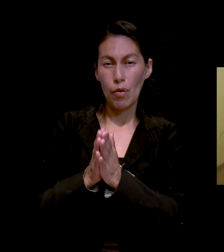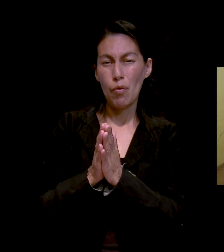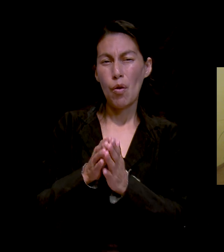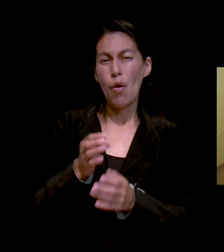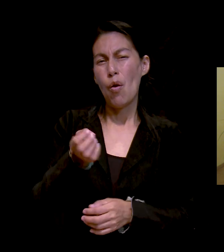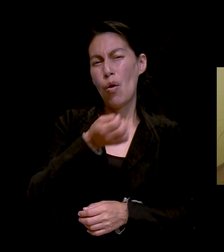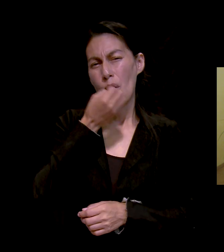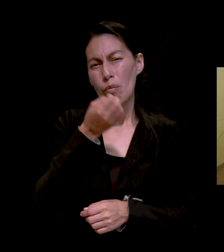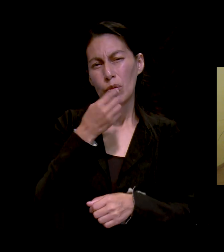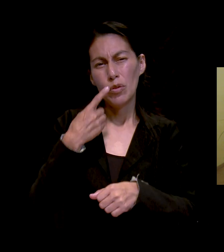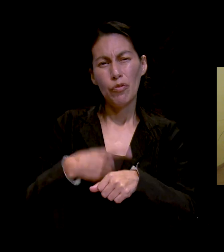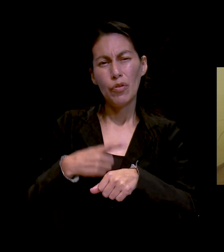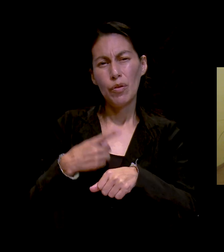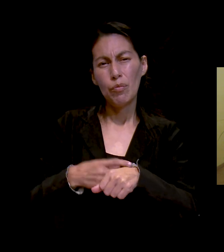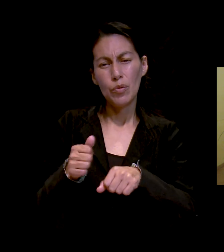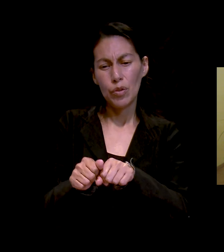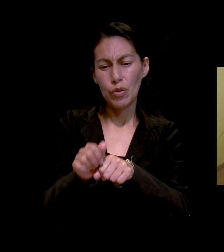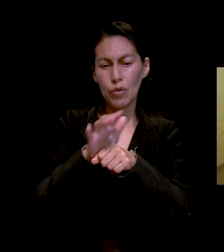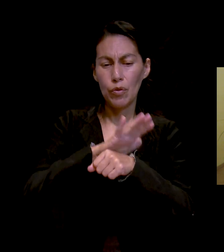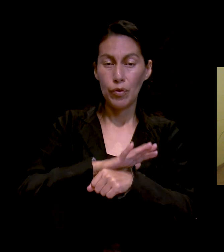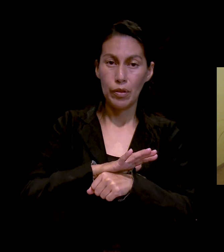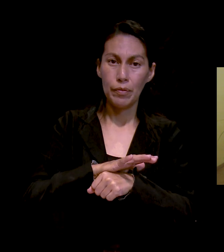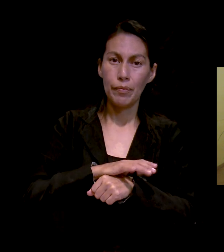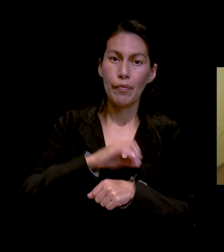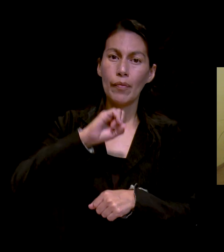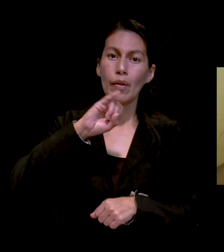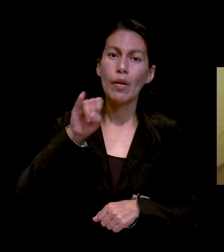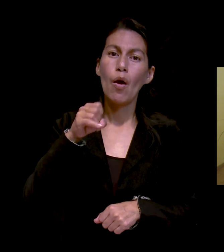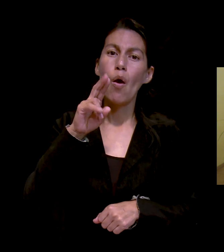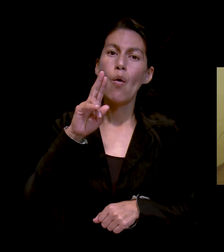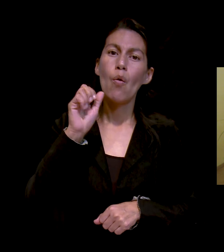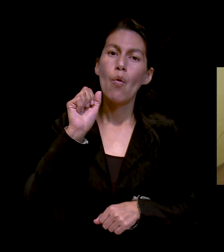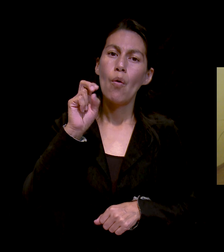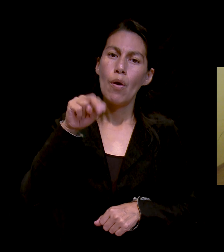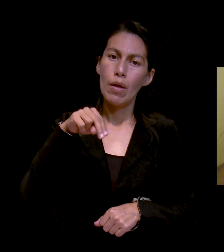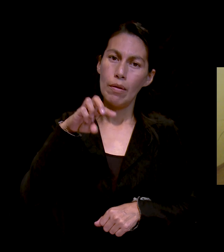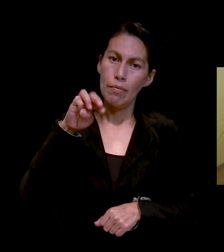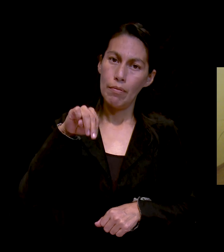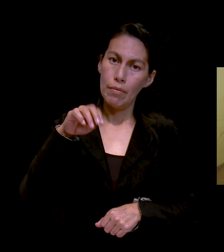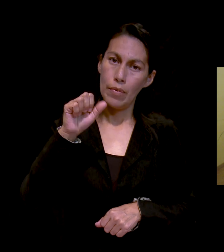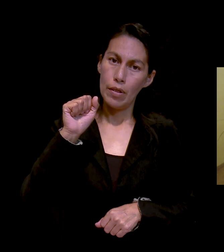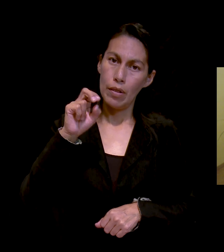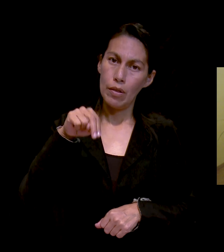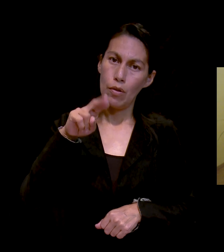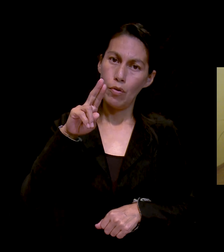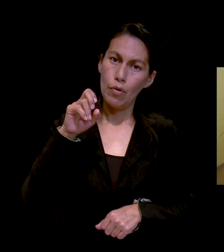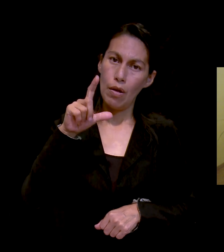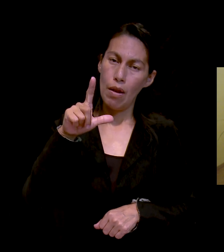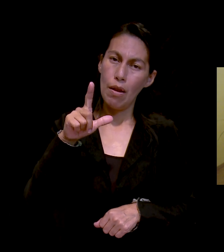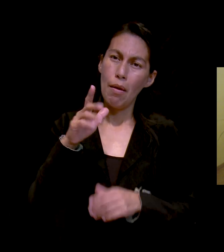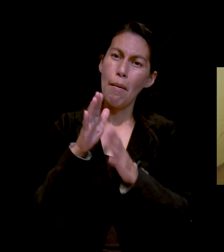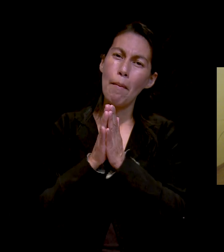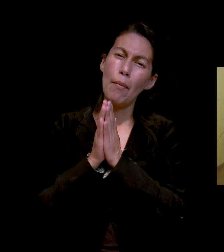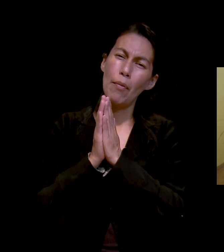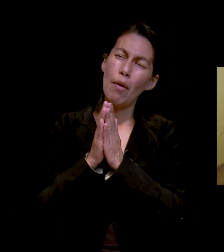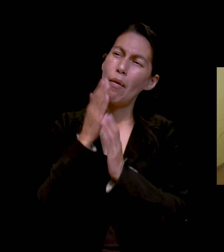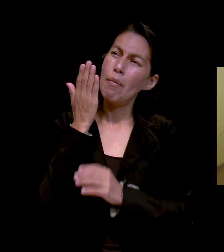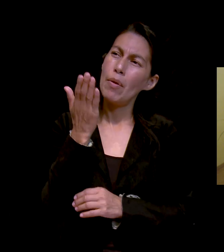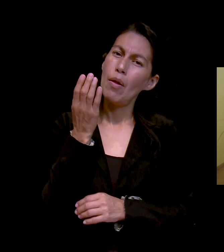Juan Manuel, pide oración por las personas de la iglesia de Jico. Juan Manuel,